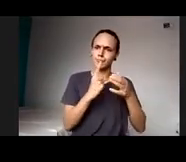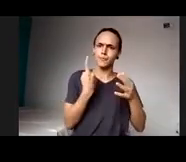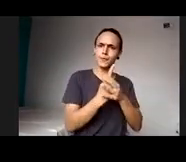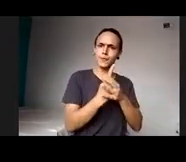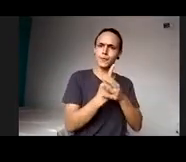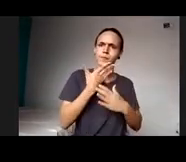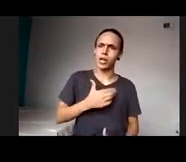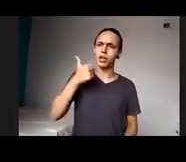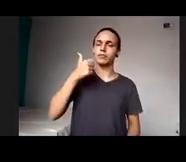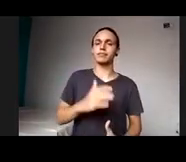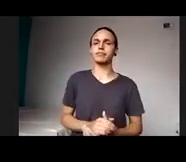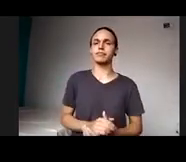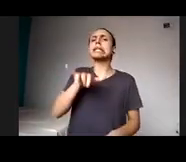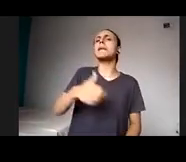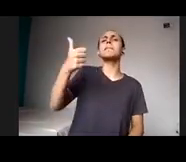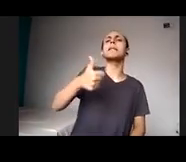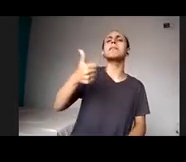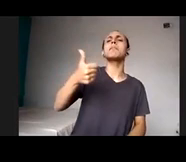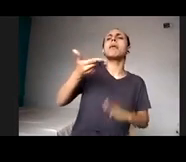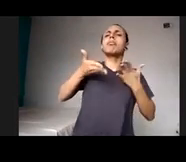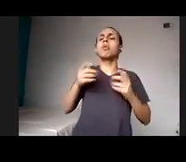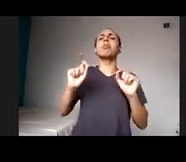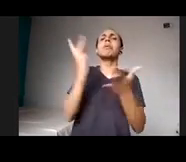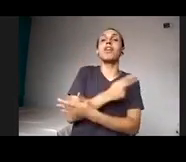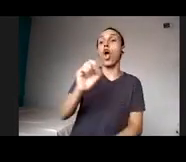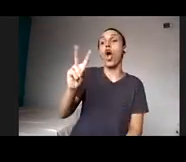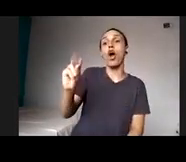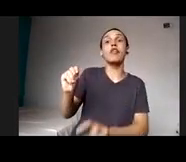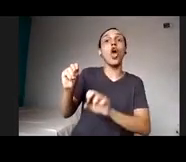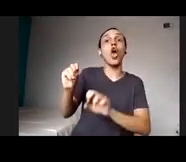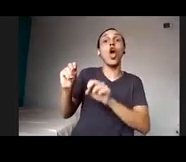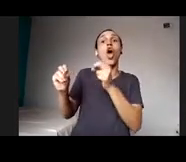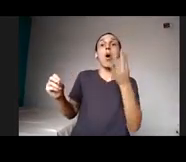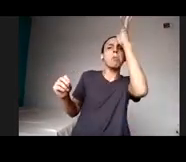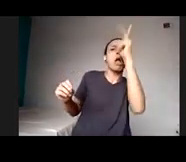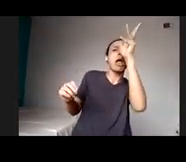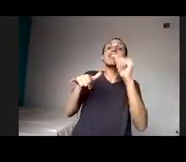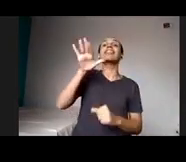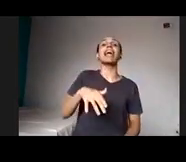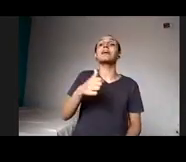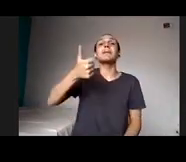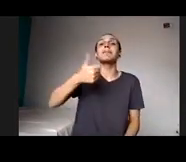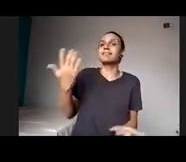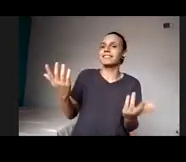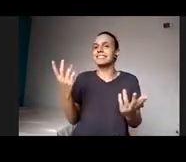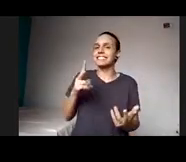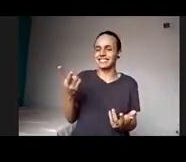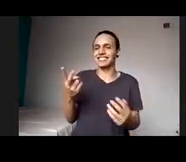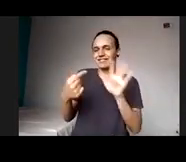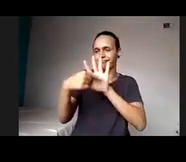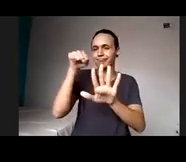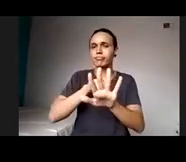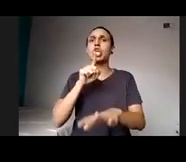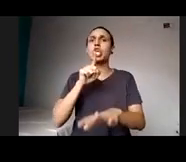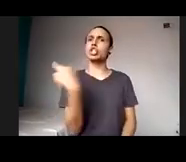primeiro? O ovo ou a galinha? Nós precisamos juntar as nossas consciências e com essas